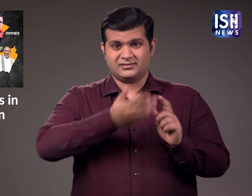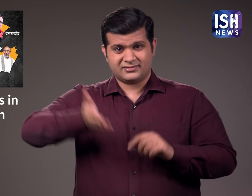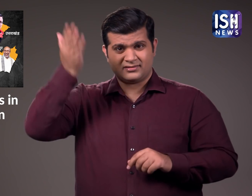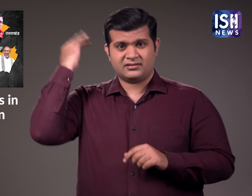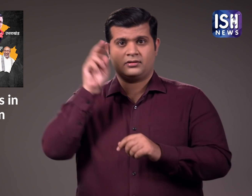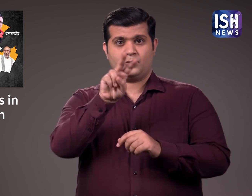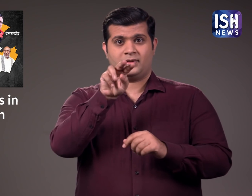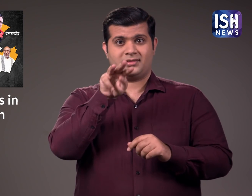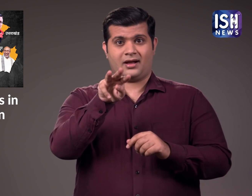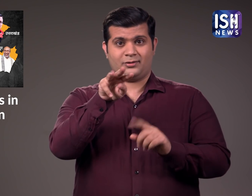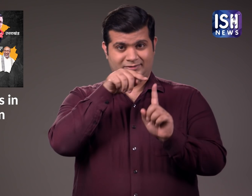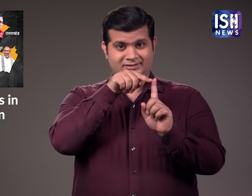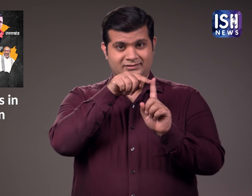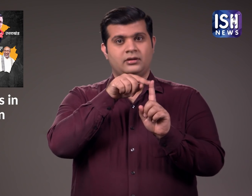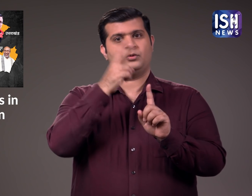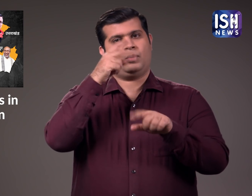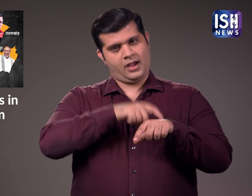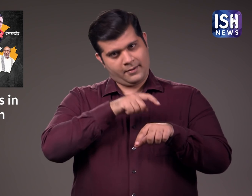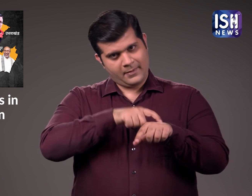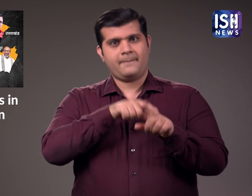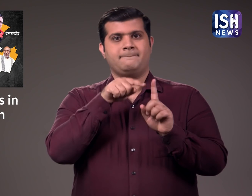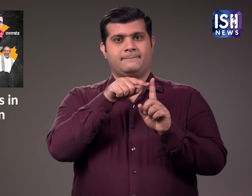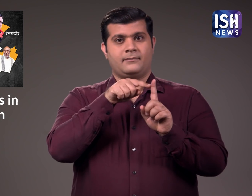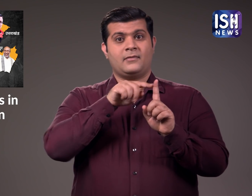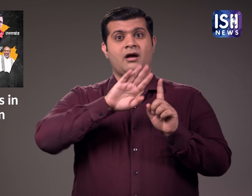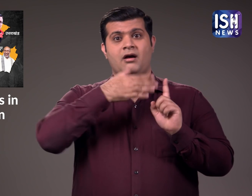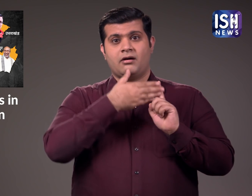ऐसा साल 2000 के बाद पहली बार हो रहा है